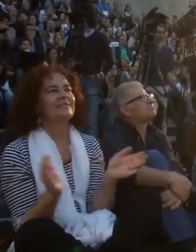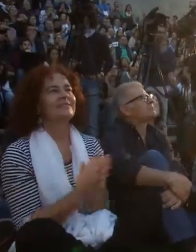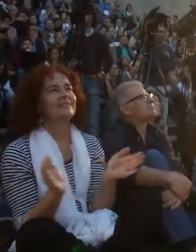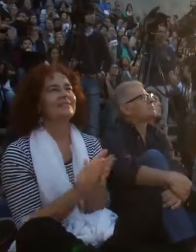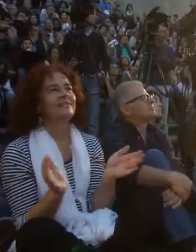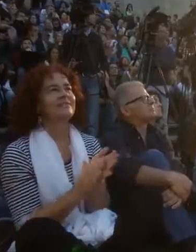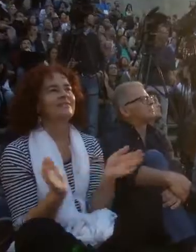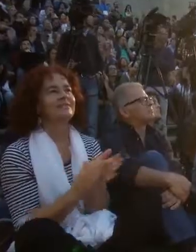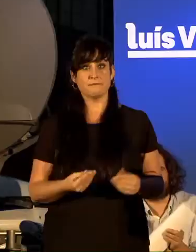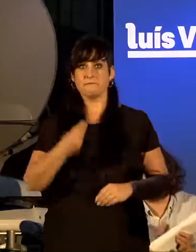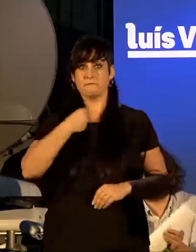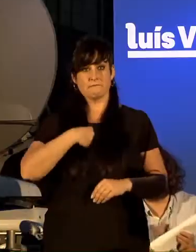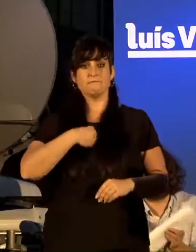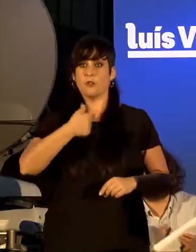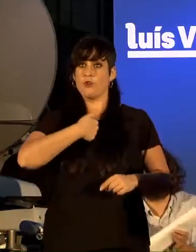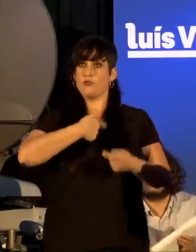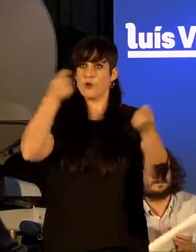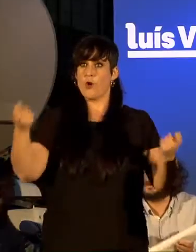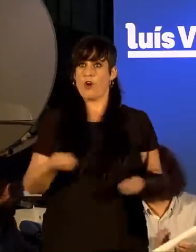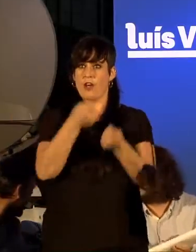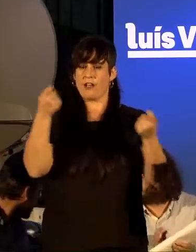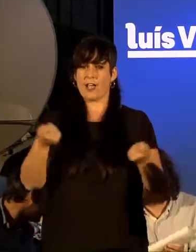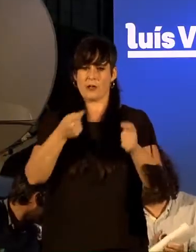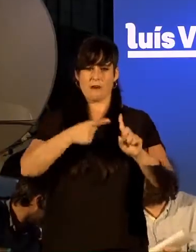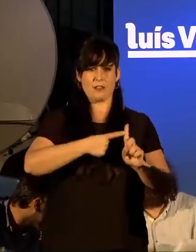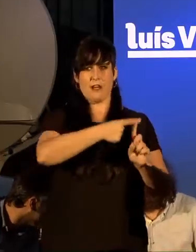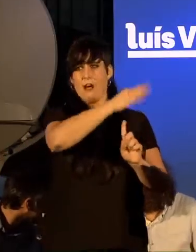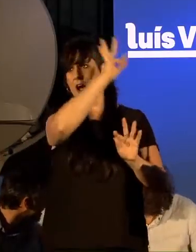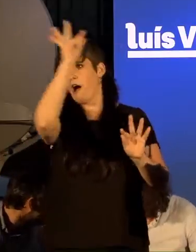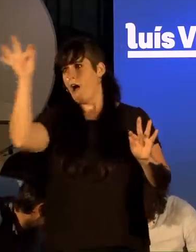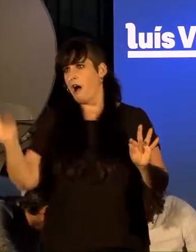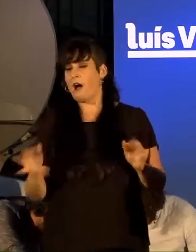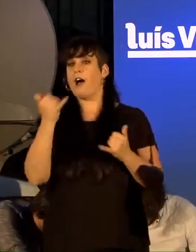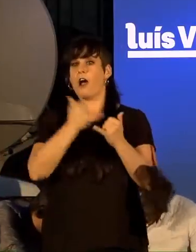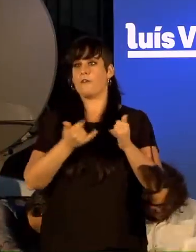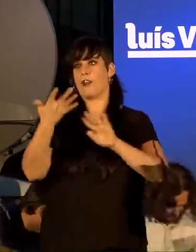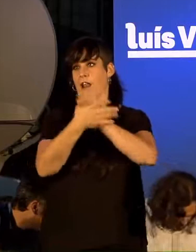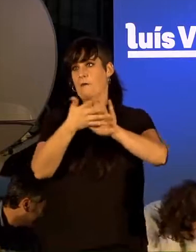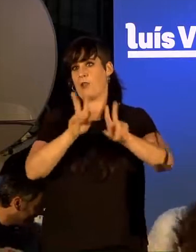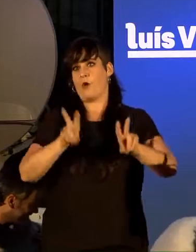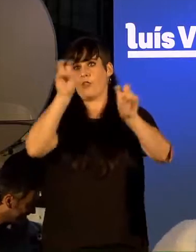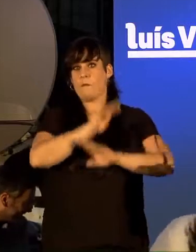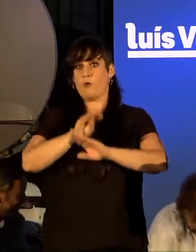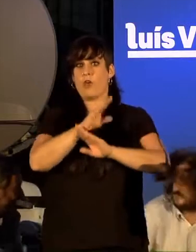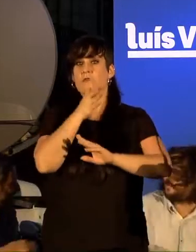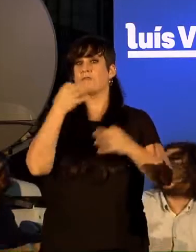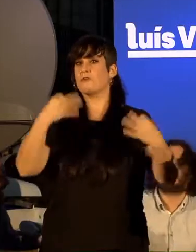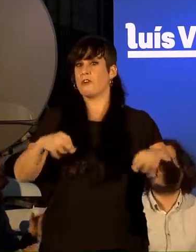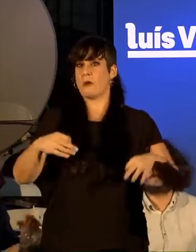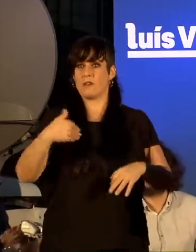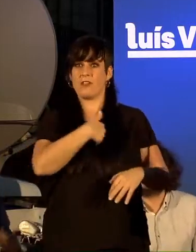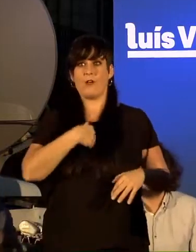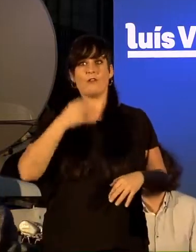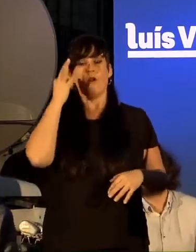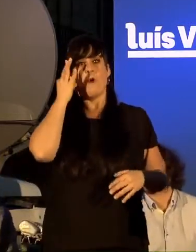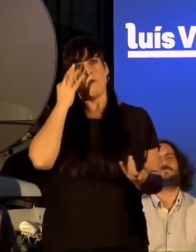É por isto que levo toda a campaña falando de cuidados, sendo unha muller, como non, porque xa sabedes que somos as mulleres as que máis nos ocupamos desa parte